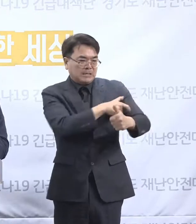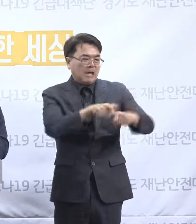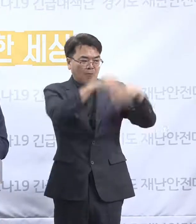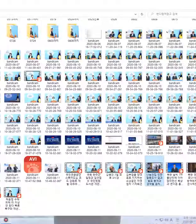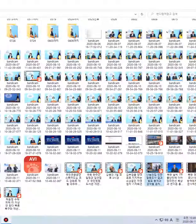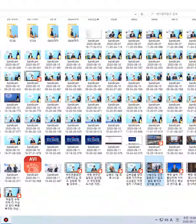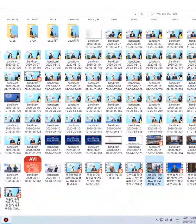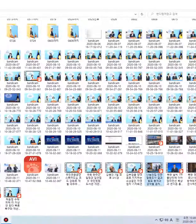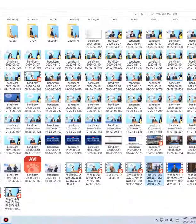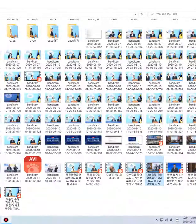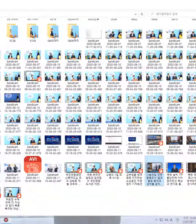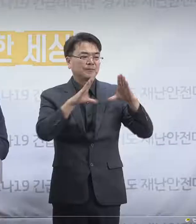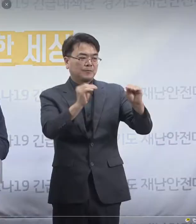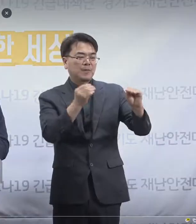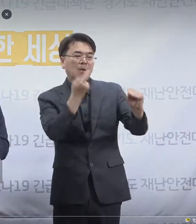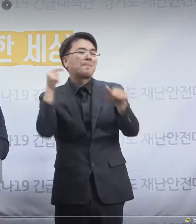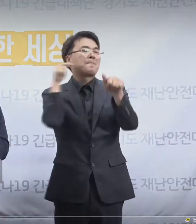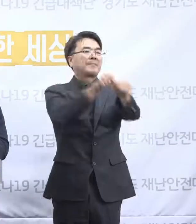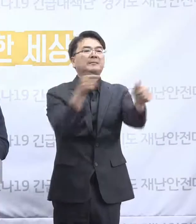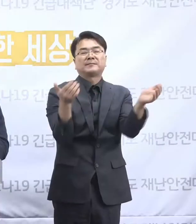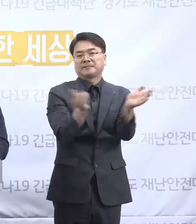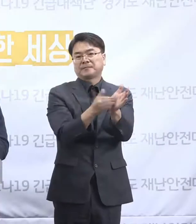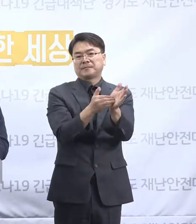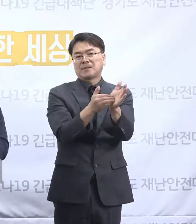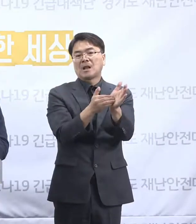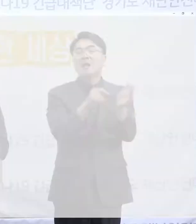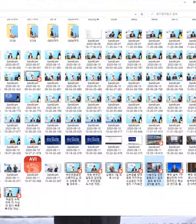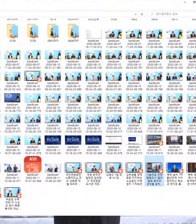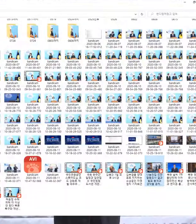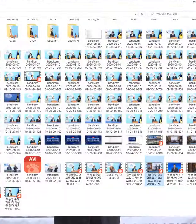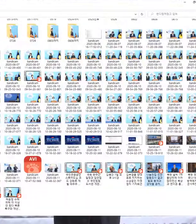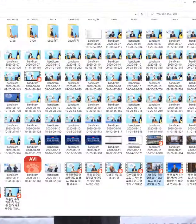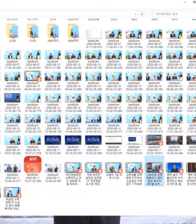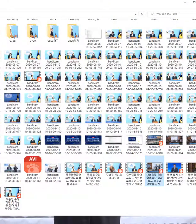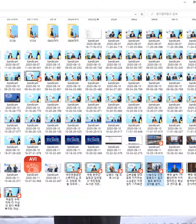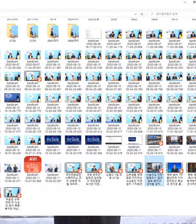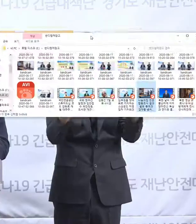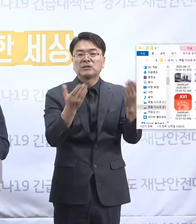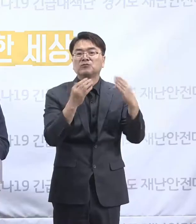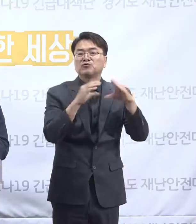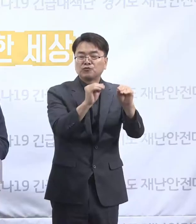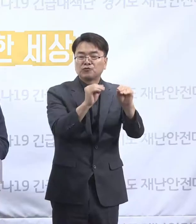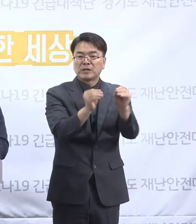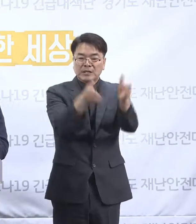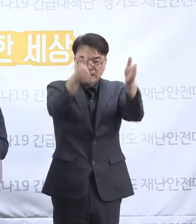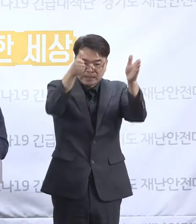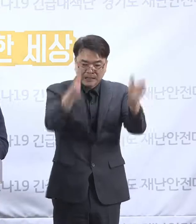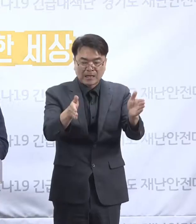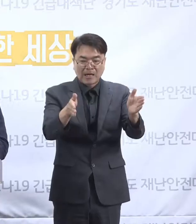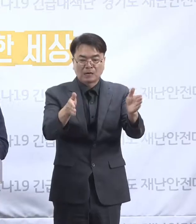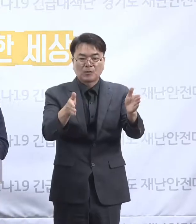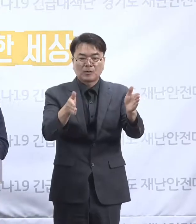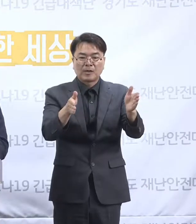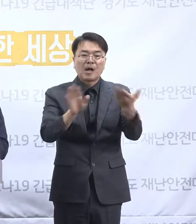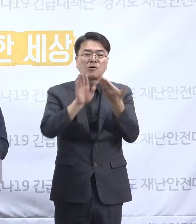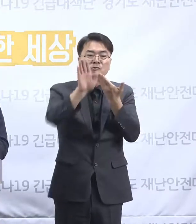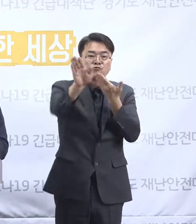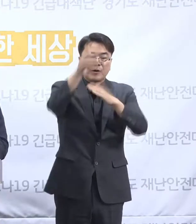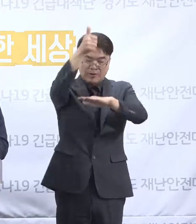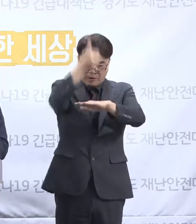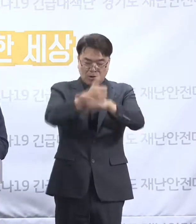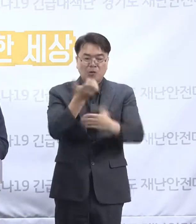직무집행 정지 명령을 내렸고요. 이 직무집행 정지 기간은 이 결과보고서를 제출하는